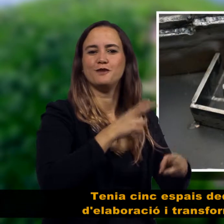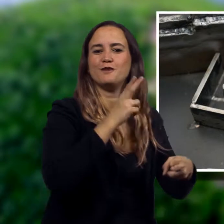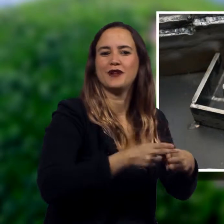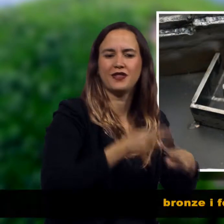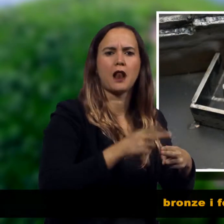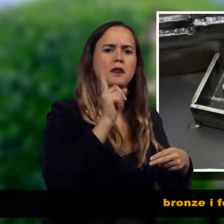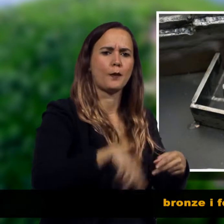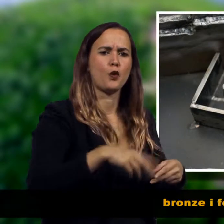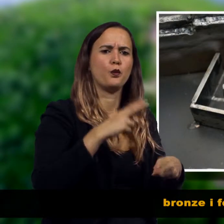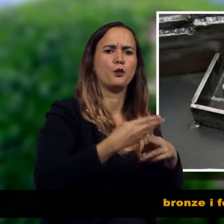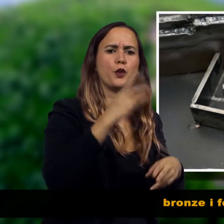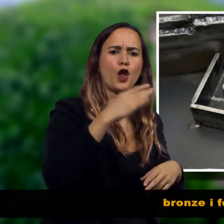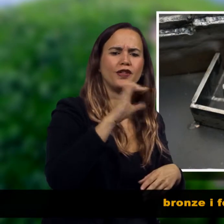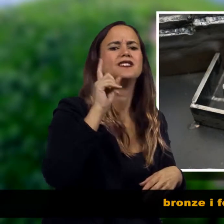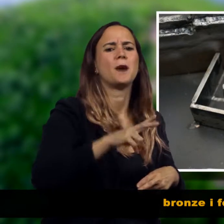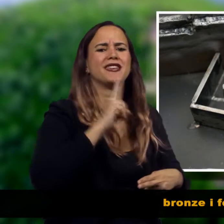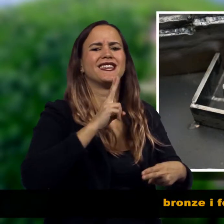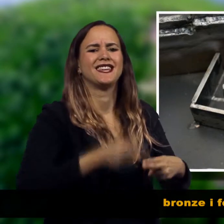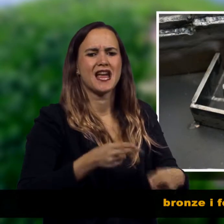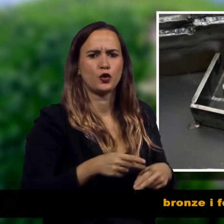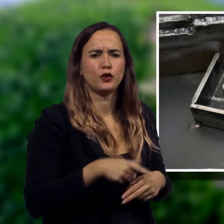S'han localitzat un forn de reducció i un forn de forja.